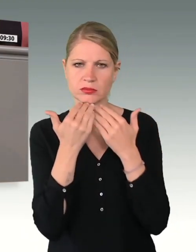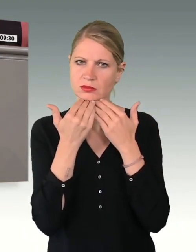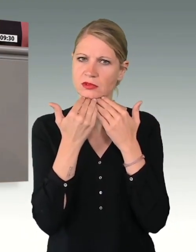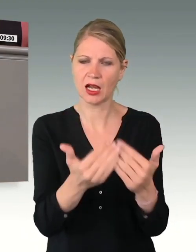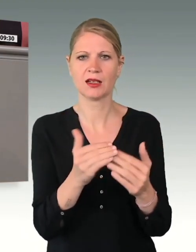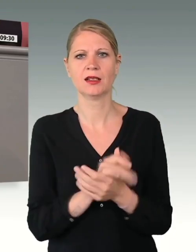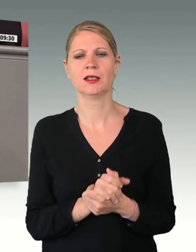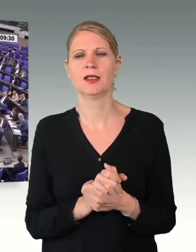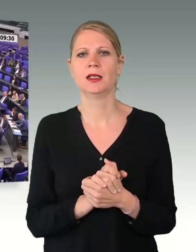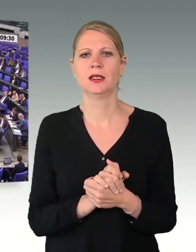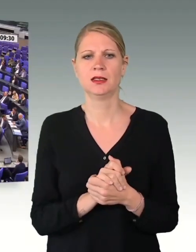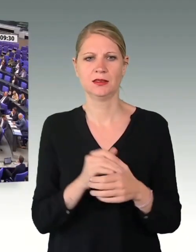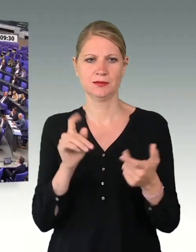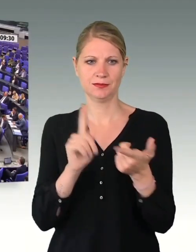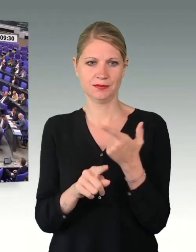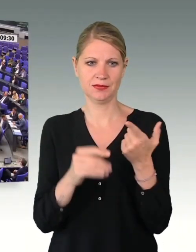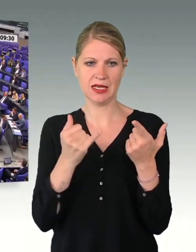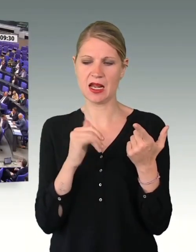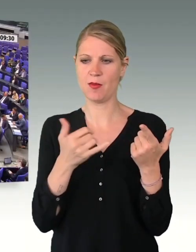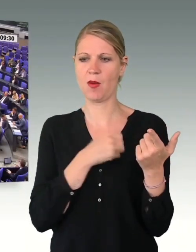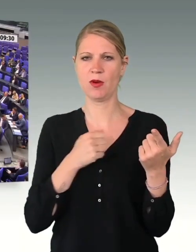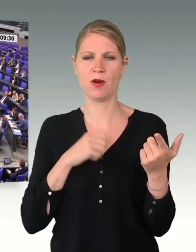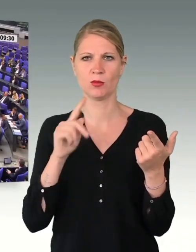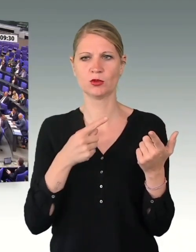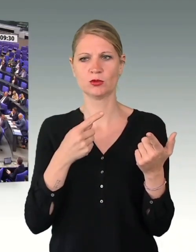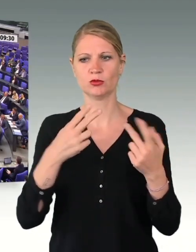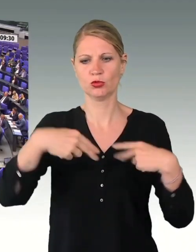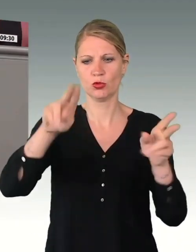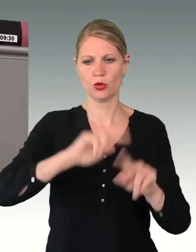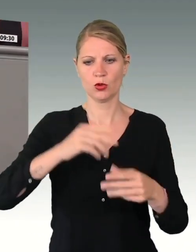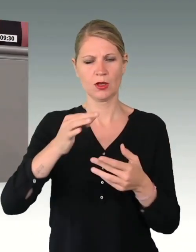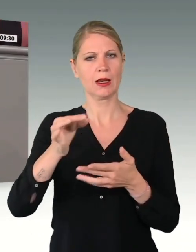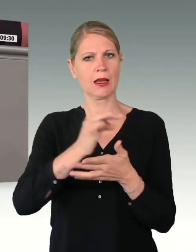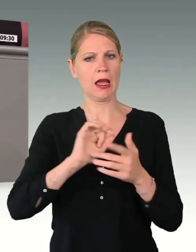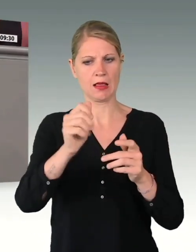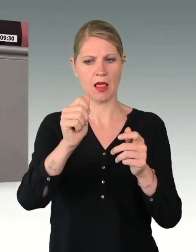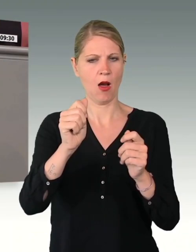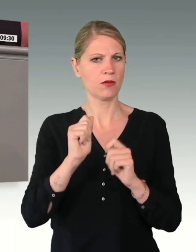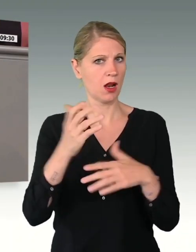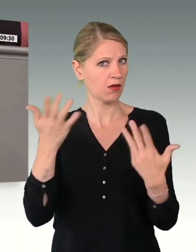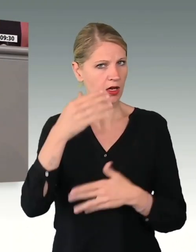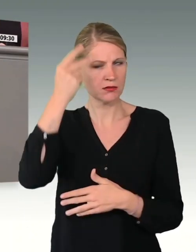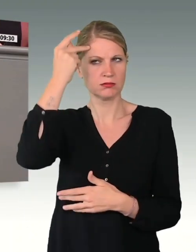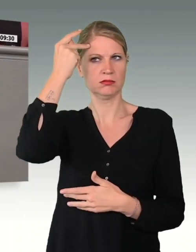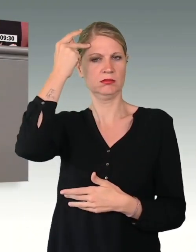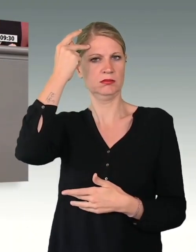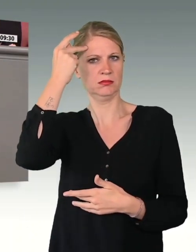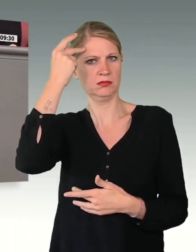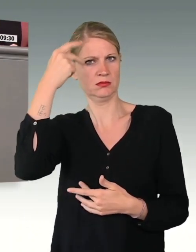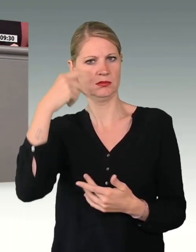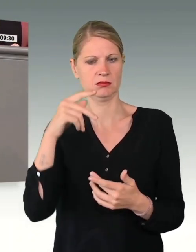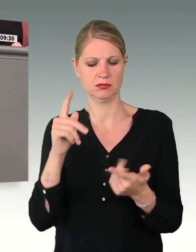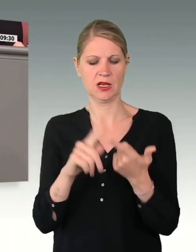Nun aber sollte sich die Bundeswehr auch wieder auf ihren Kernauftrag zurückbesinden können. Zum anderen, auch das wurde schon angesprochen,